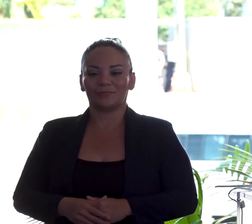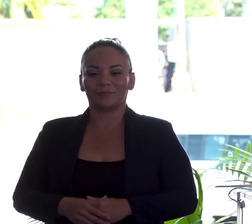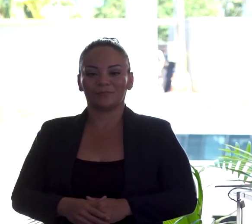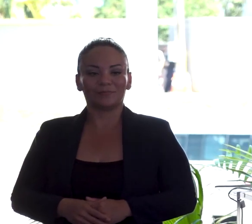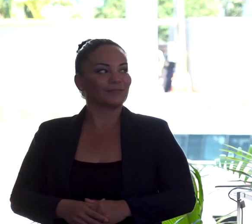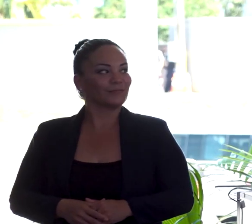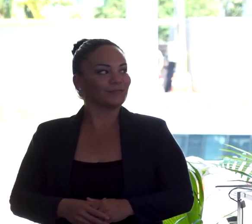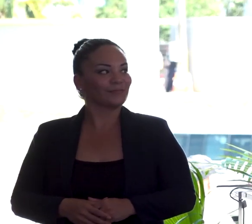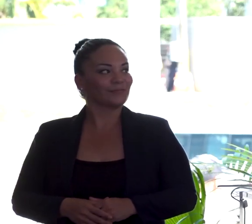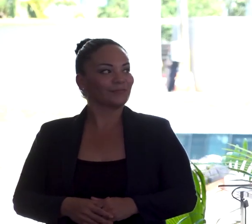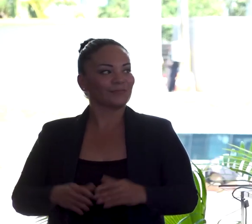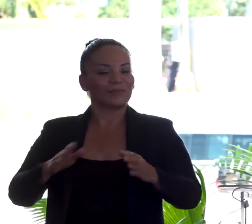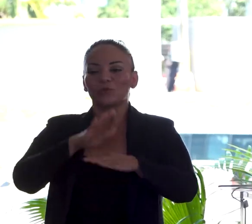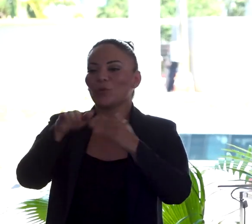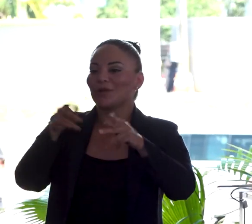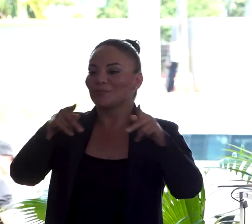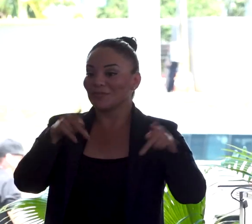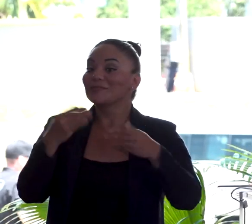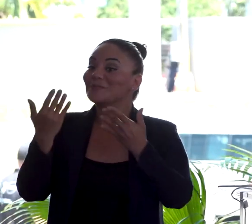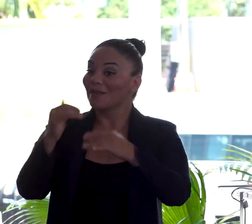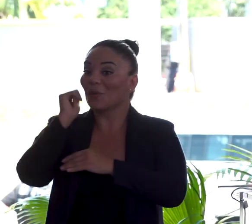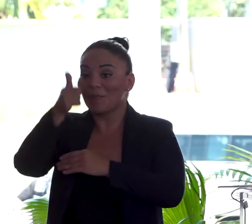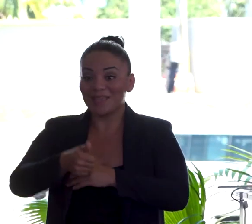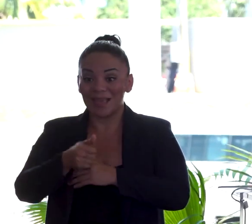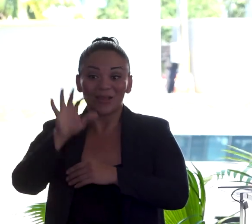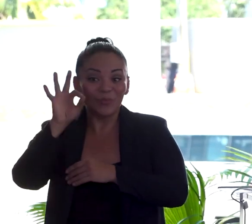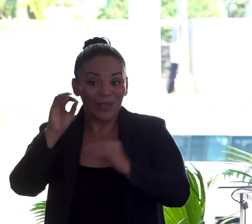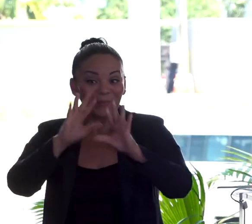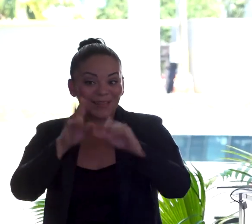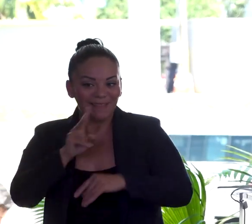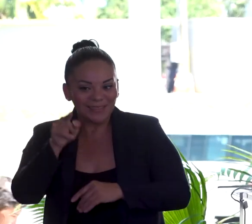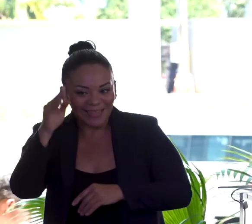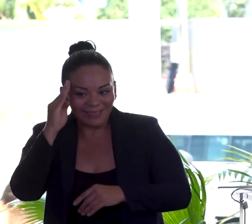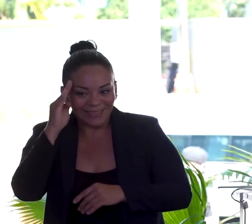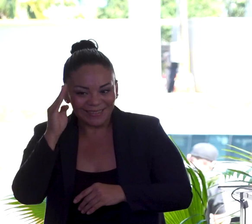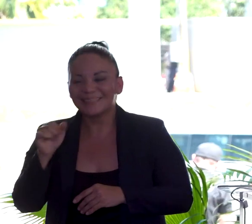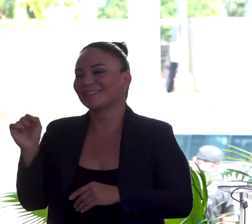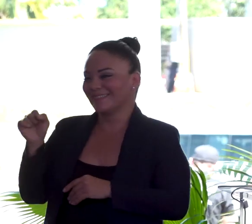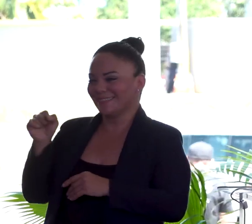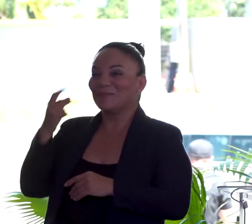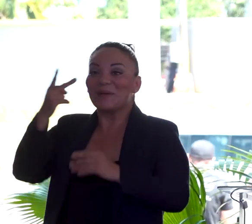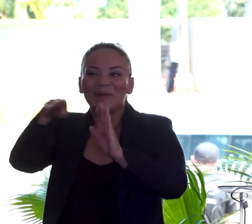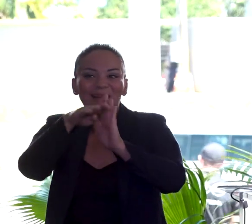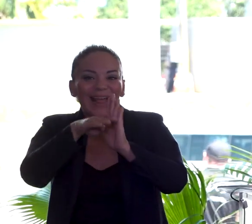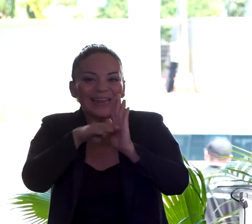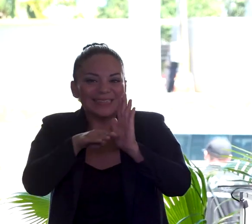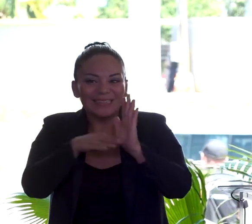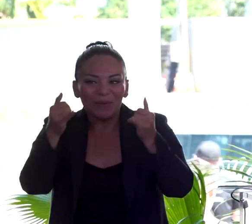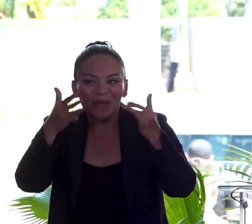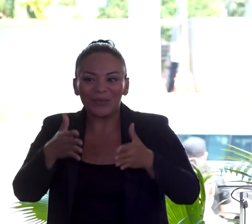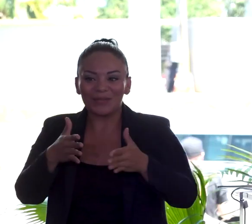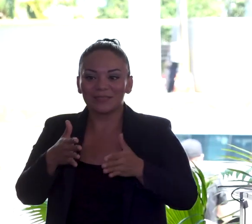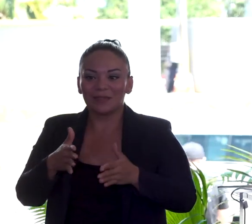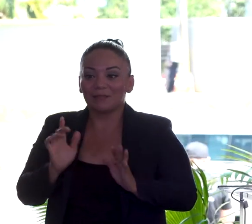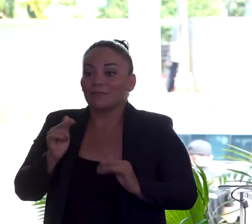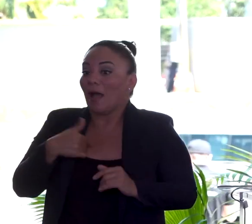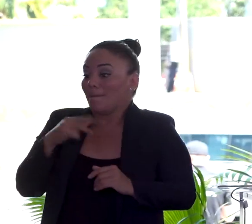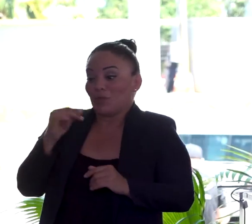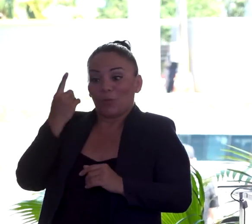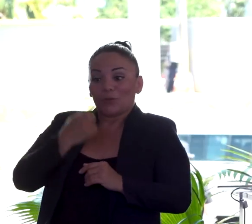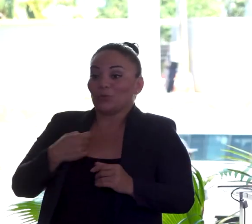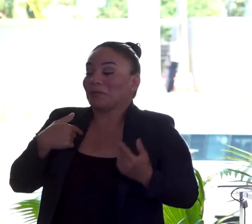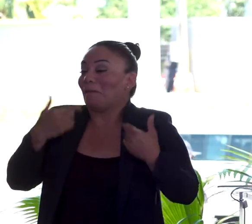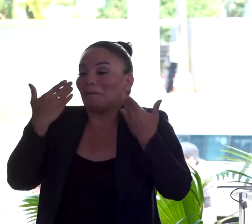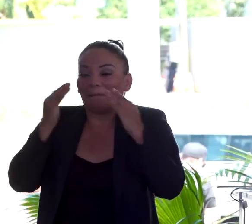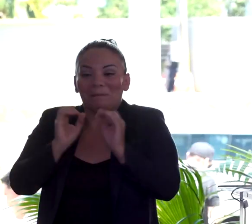usted sabe que todo el mundo está esperando mañana a las nueve de la mañana para ver la lista. A mí no me consulten porque